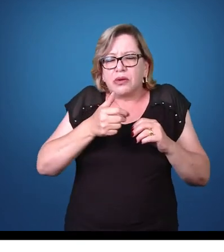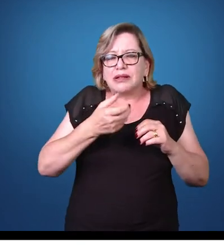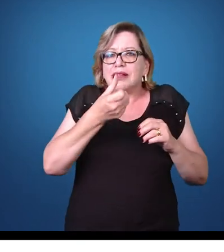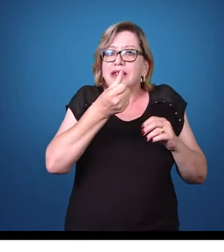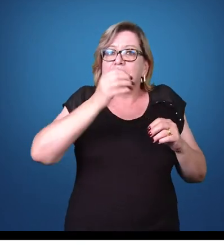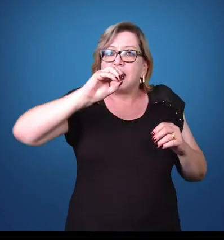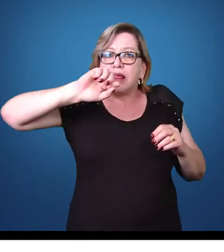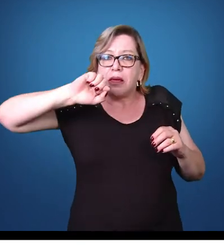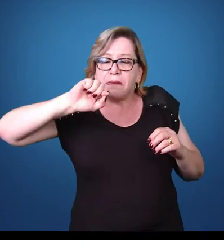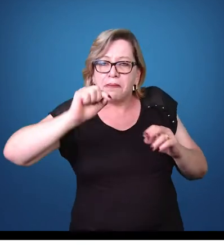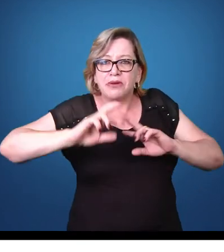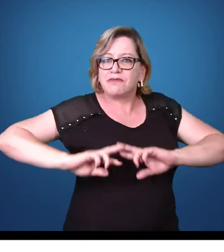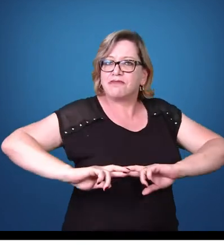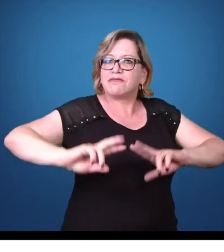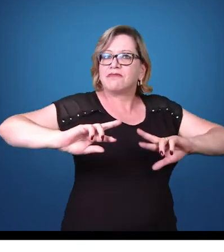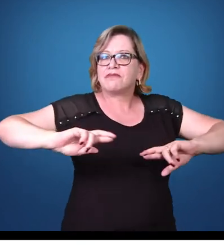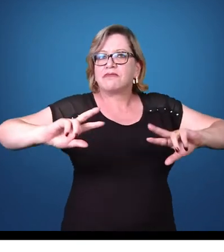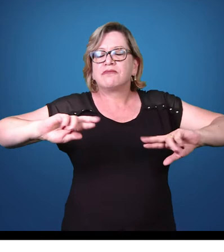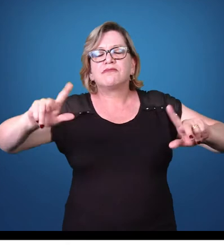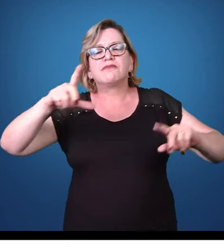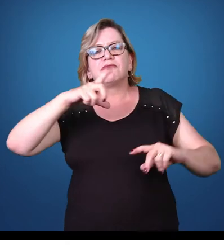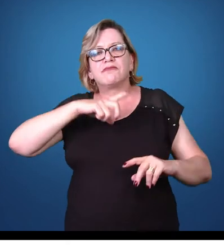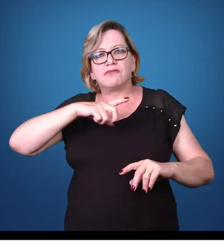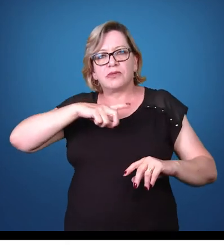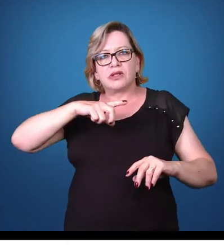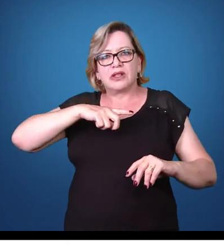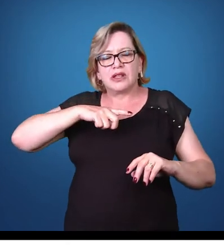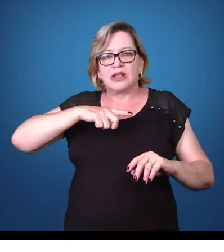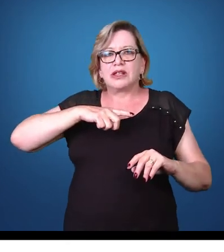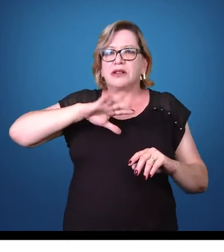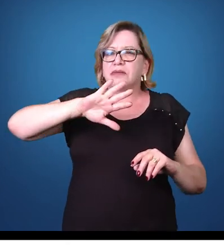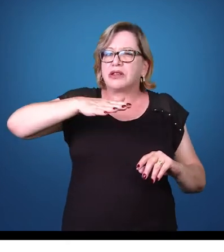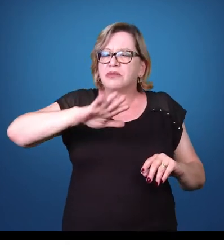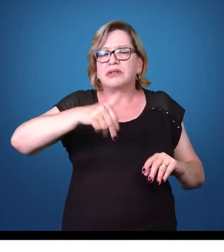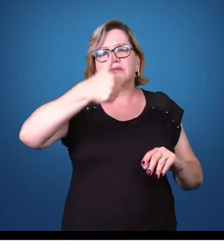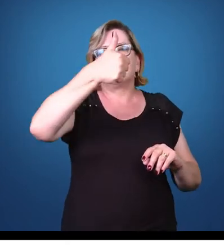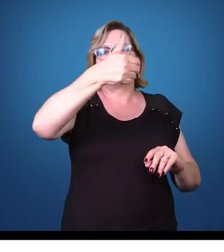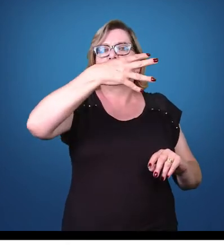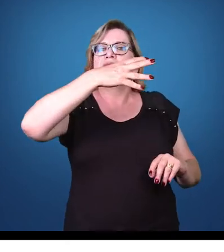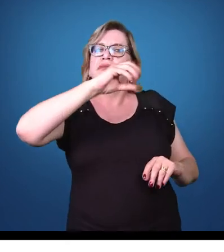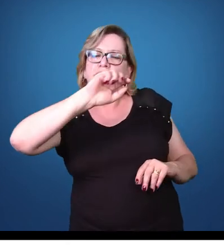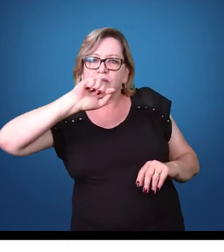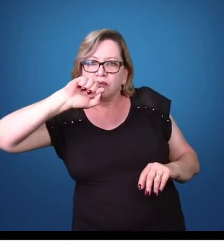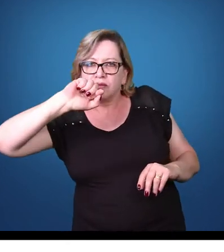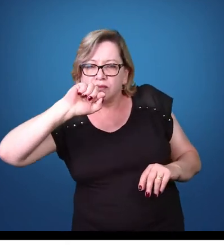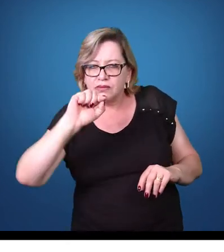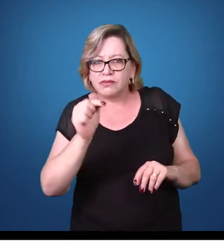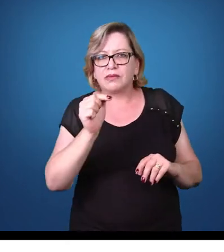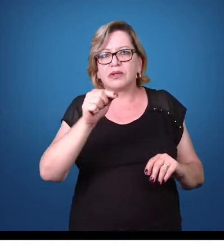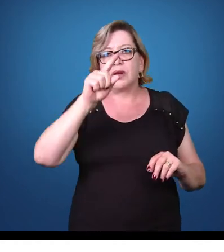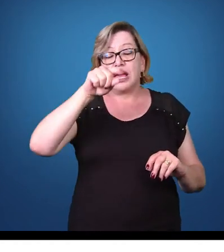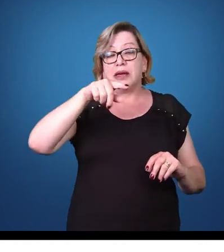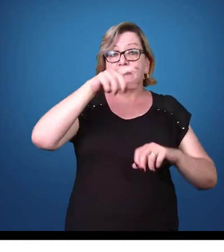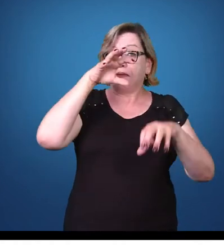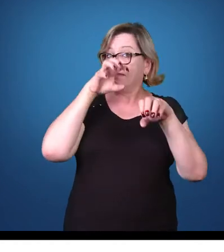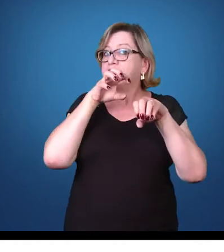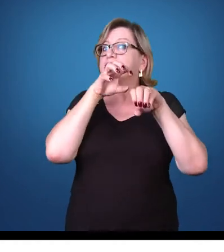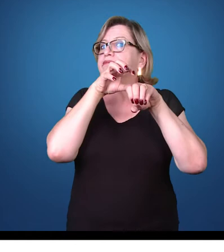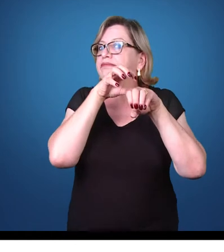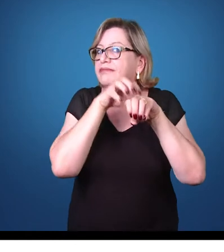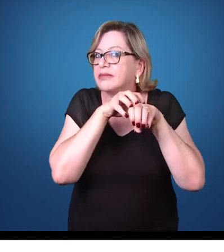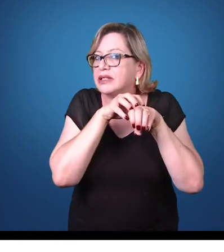espécies de organismos, sendo que aproximadamente 10 mil são parasitas